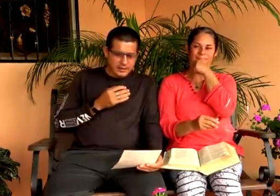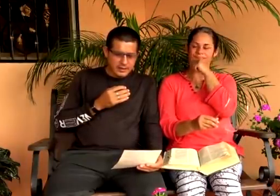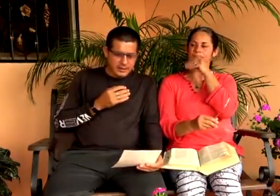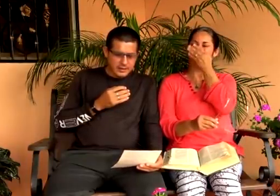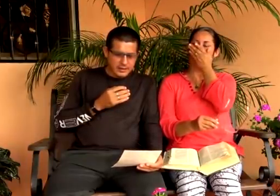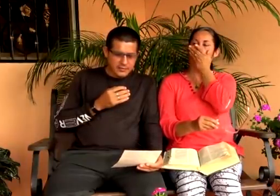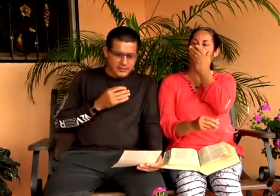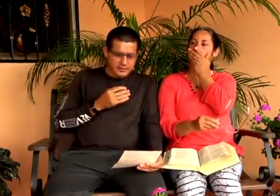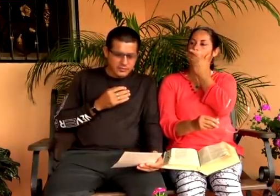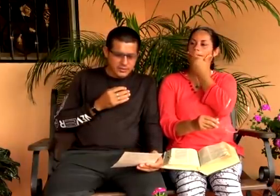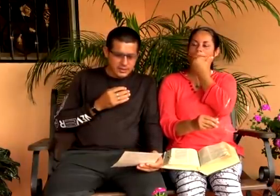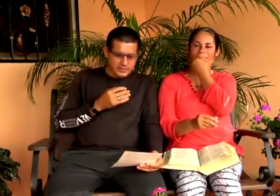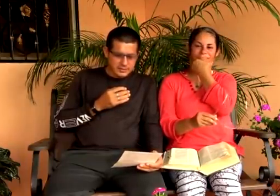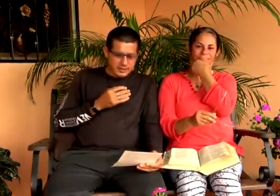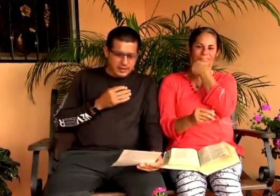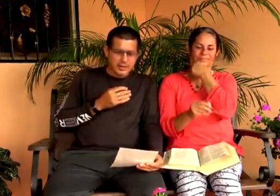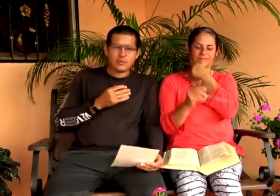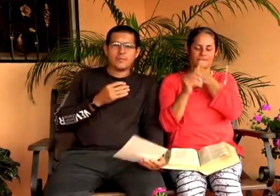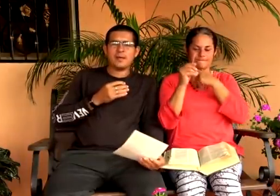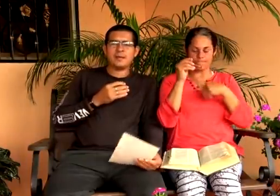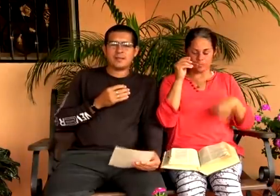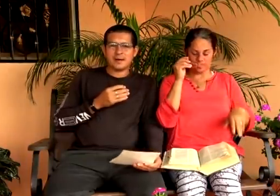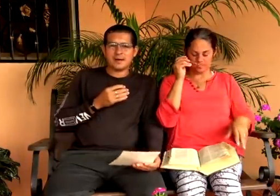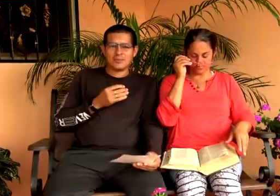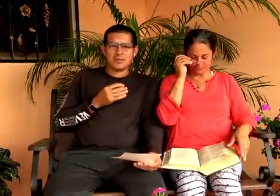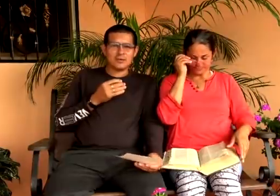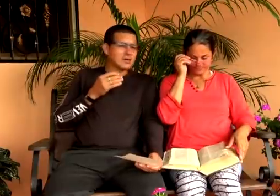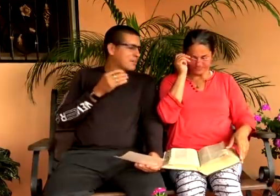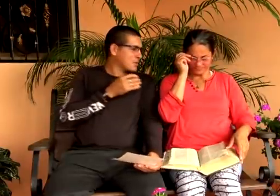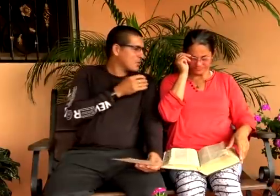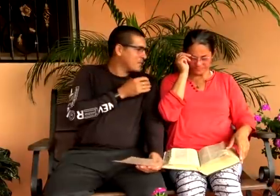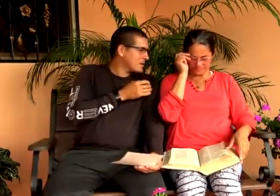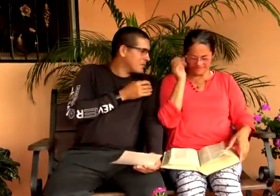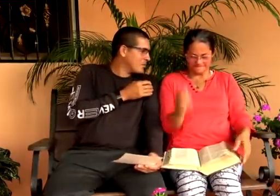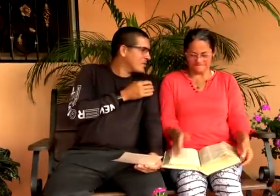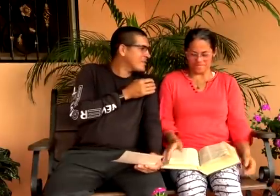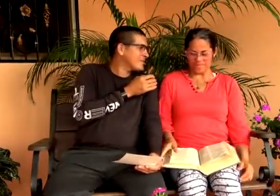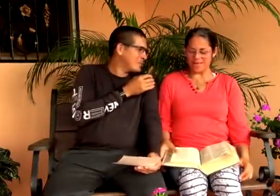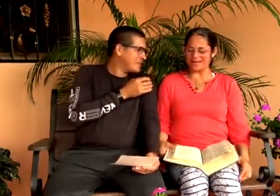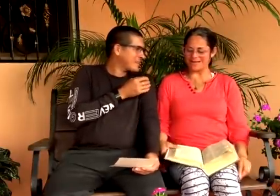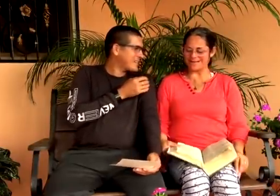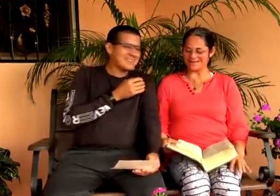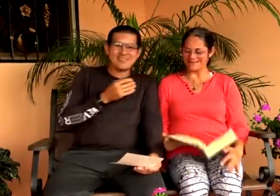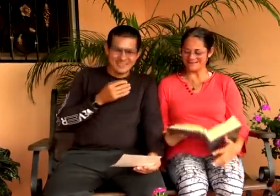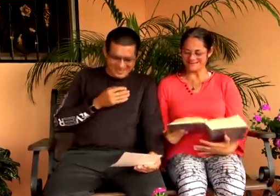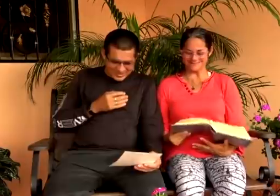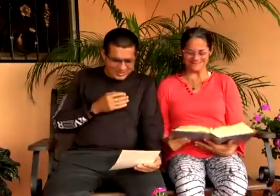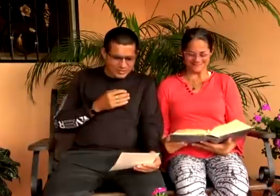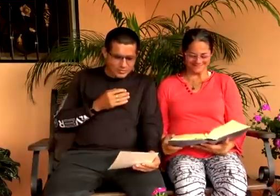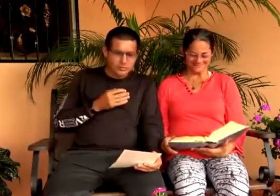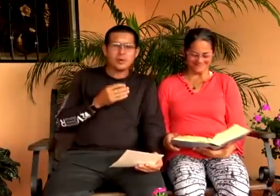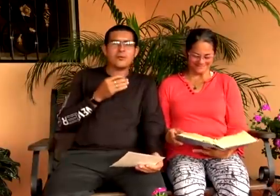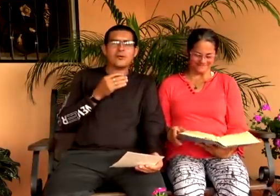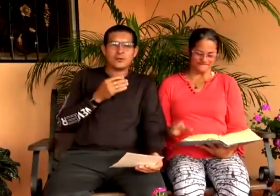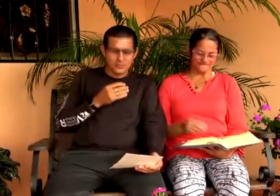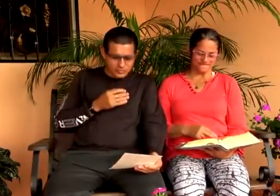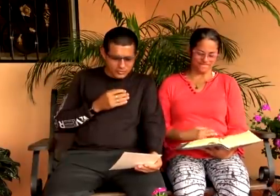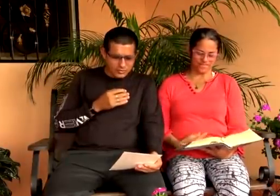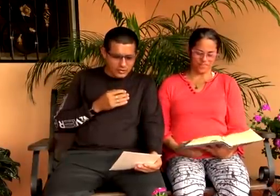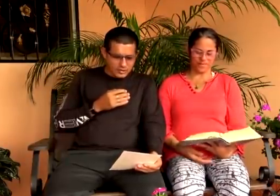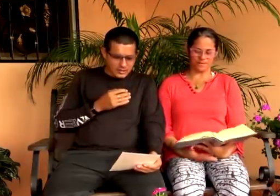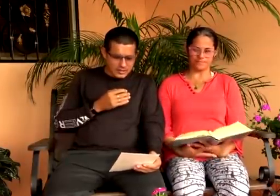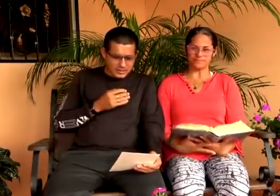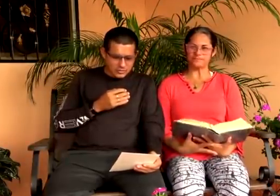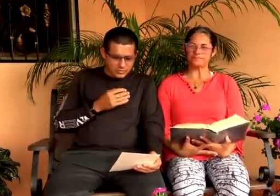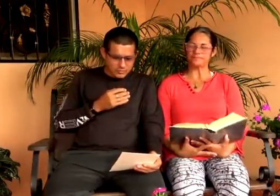Heredia, A Laura González, A Lupita, A Lupita Dios, ¿Qué pasó con mi salud? Lupita, Aquí la estamos saludando, Con mucho amor, Con